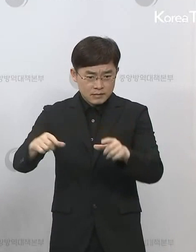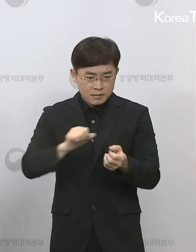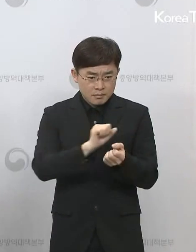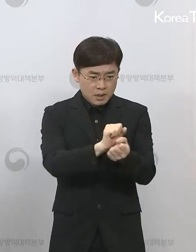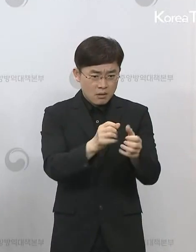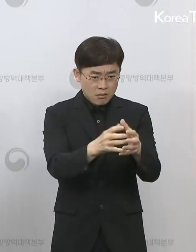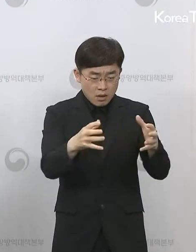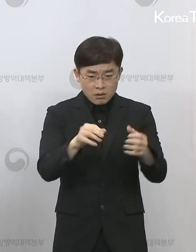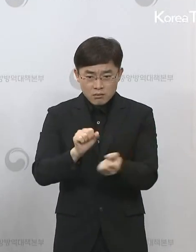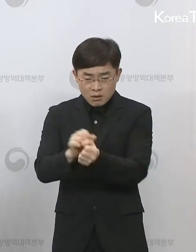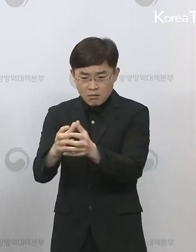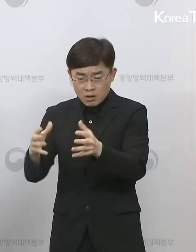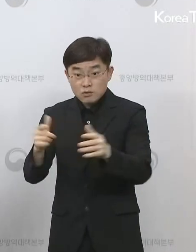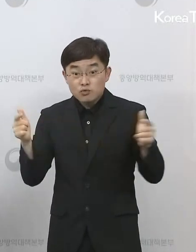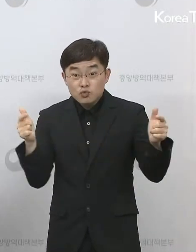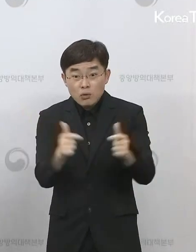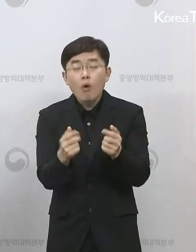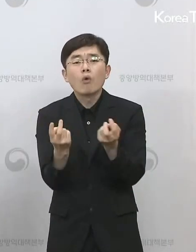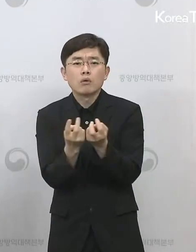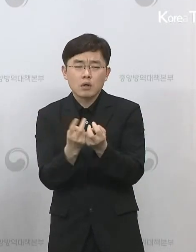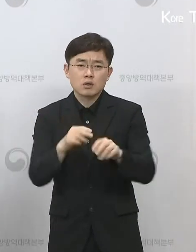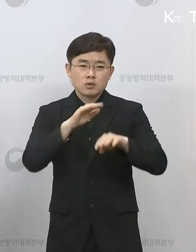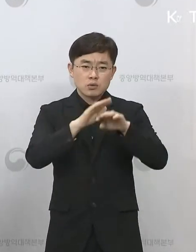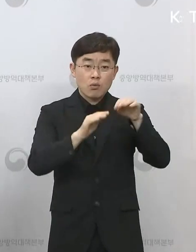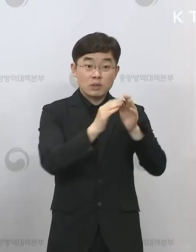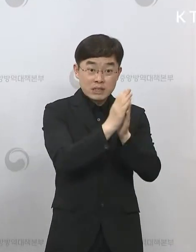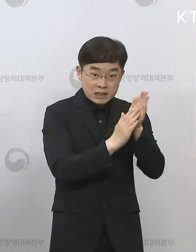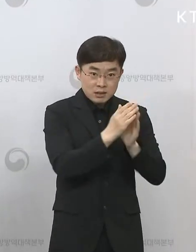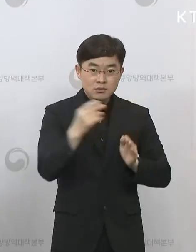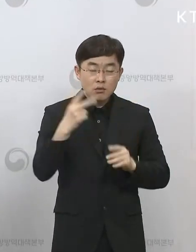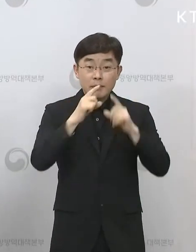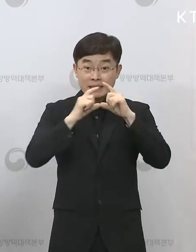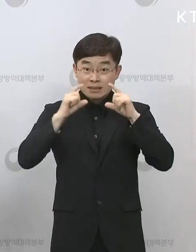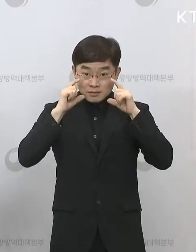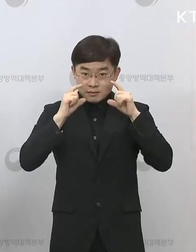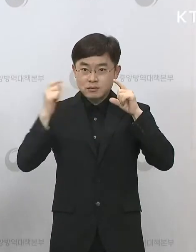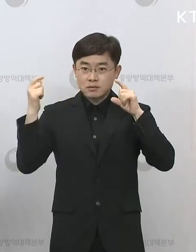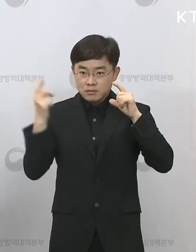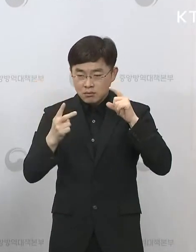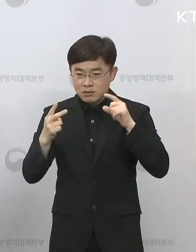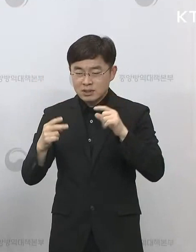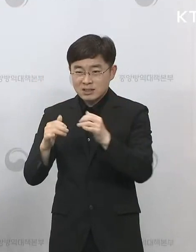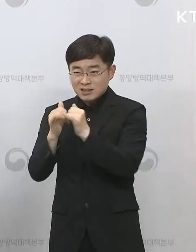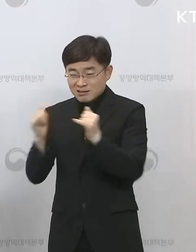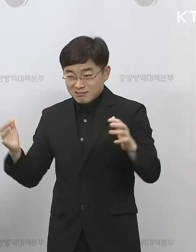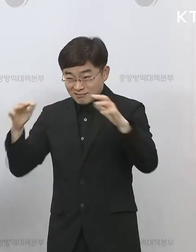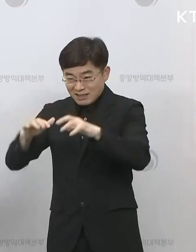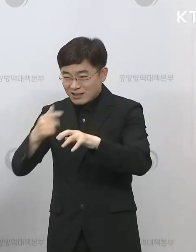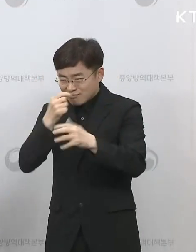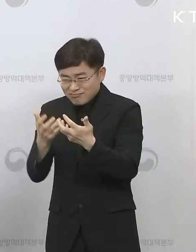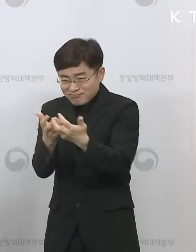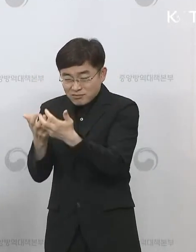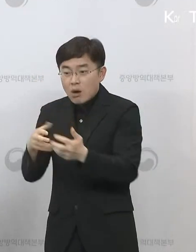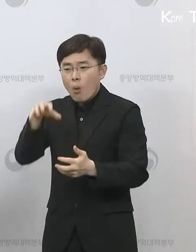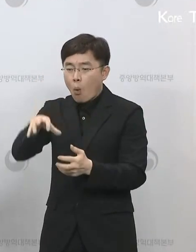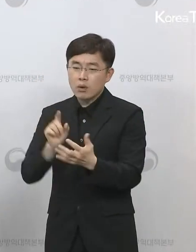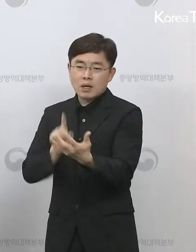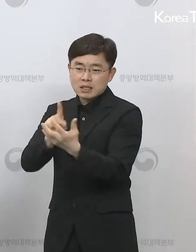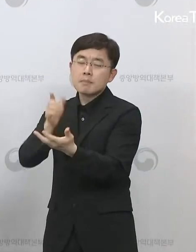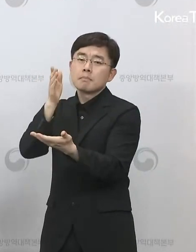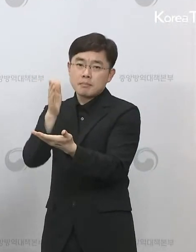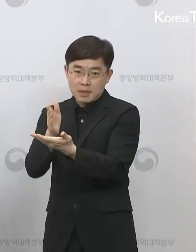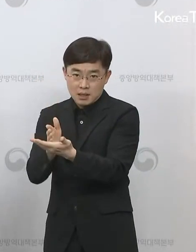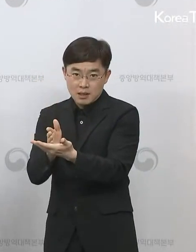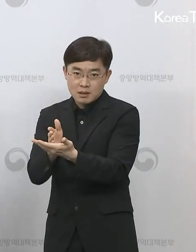위해서는 손 씻기, 마스크 착용, 밀폐, 밀접한 장소 방문이나 모임을 자제하는 등 사회적